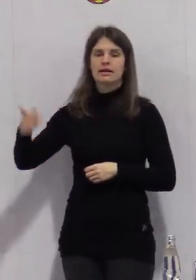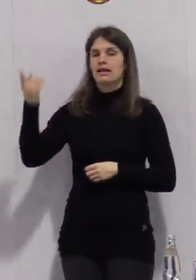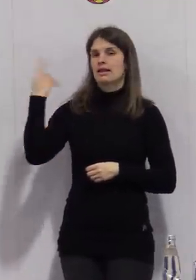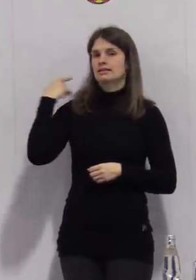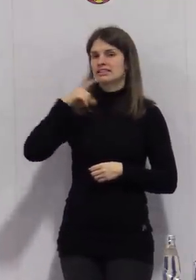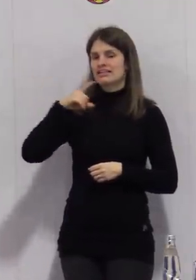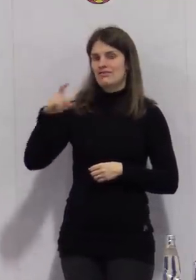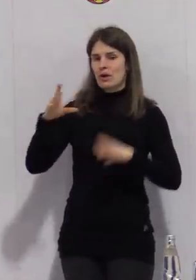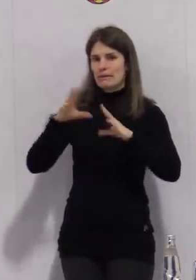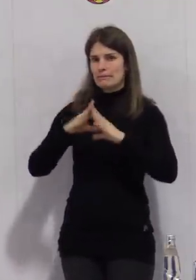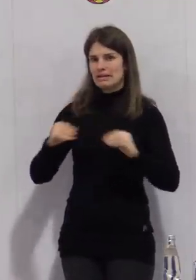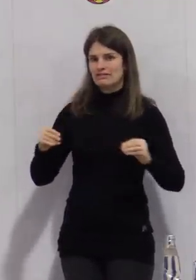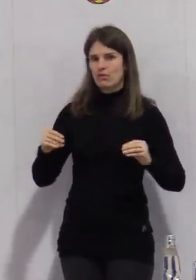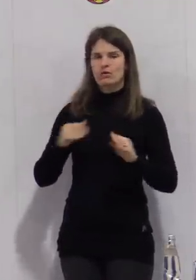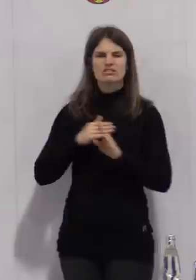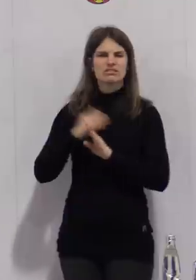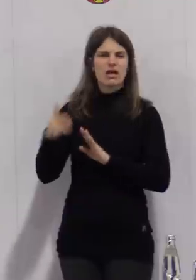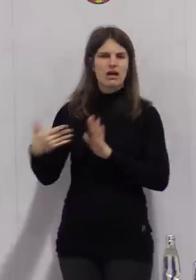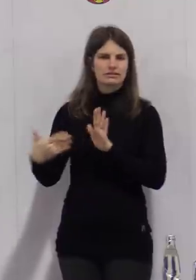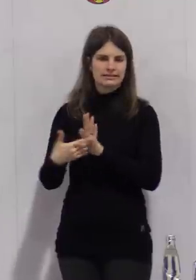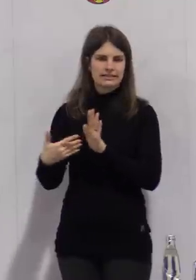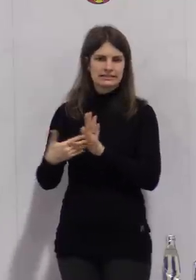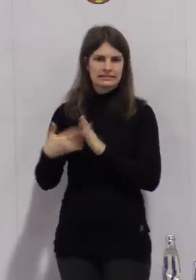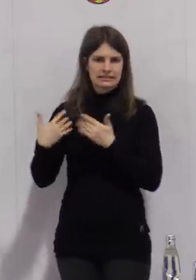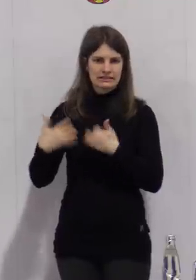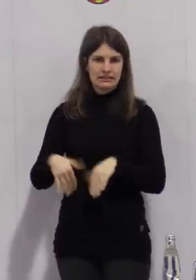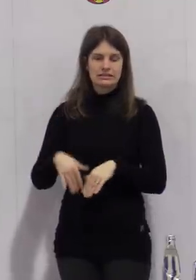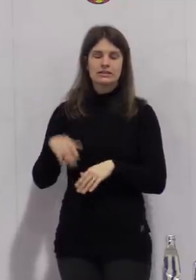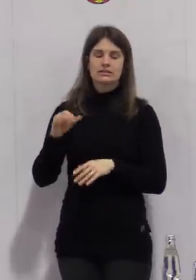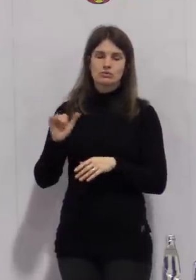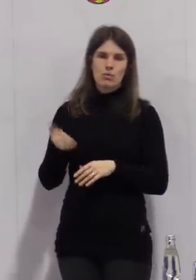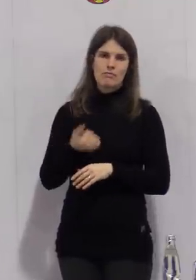Mittwoch noch 22 positive Fälle